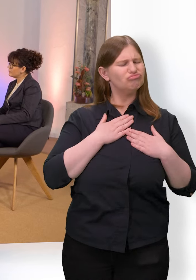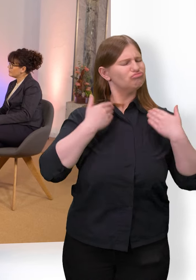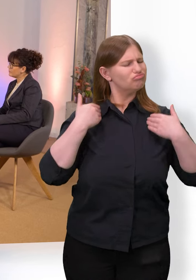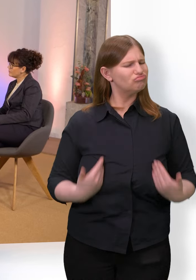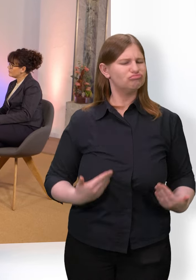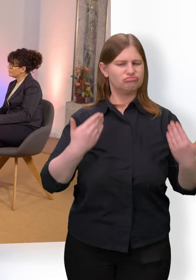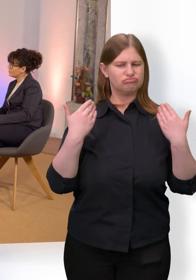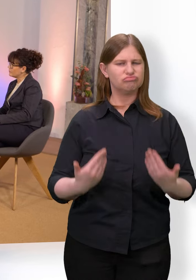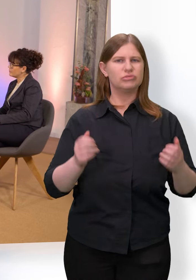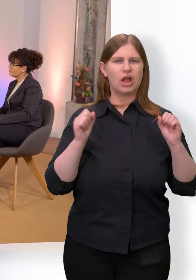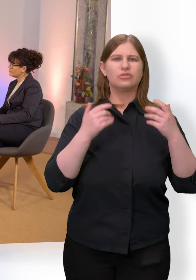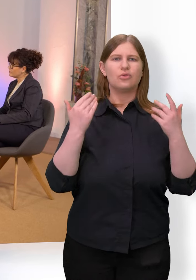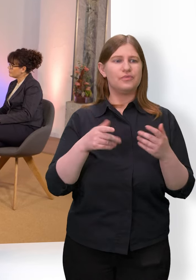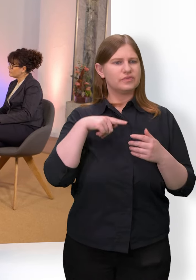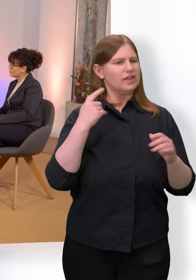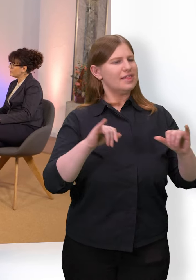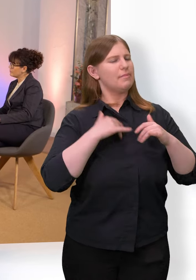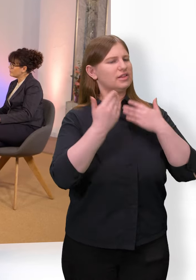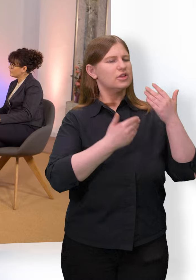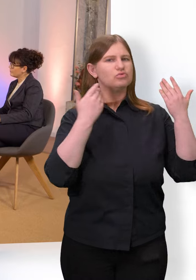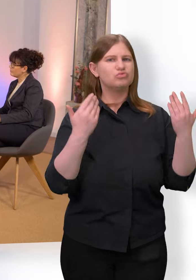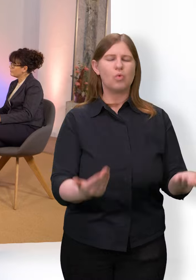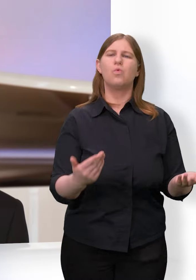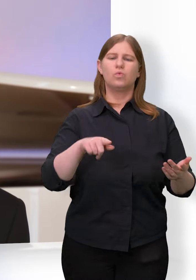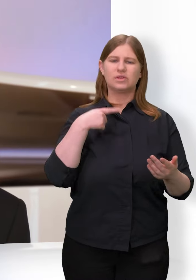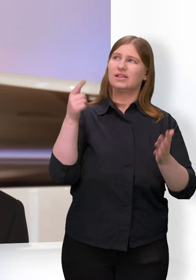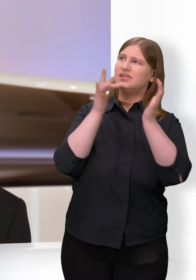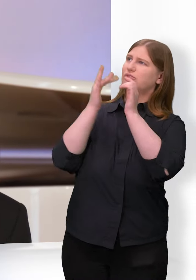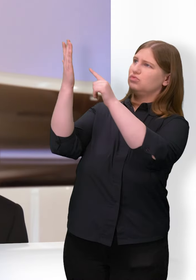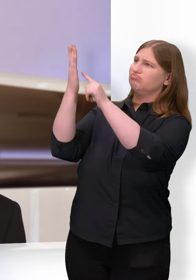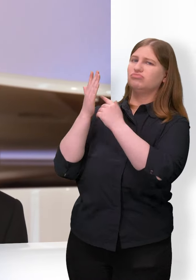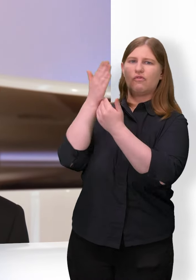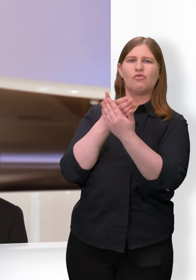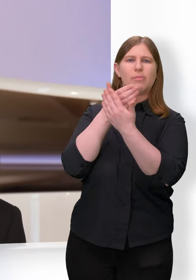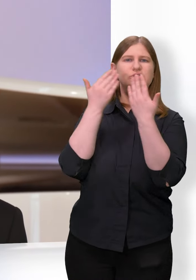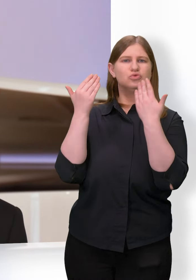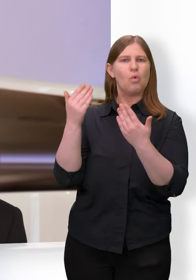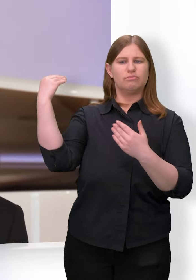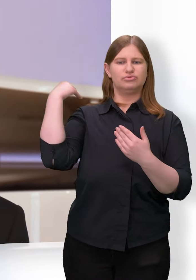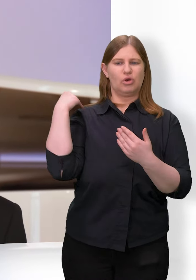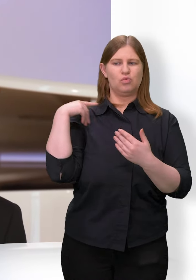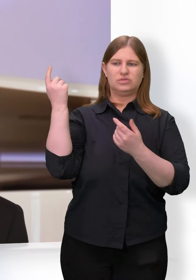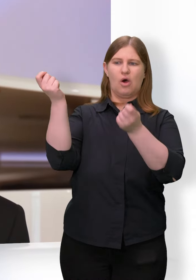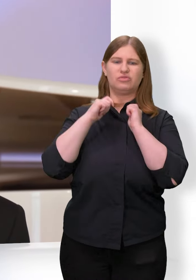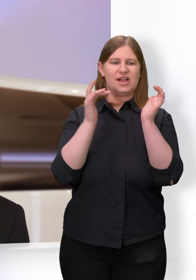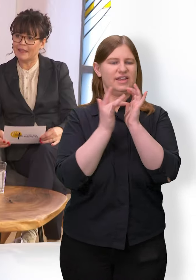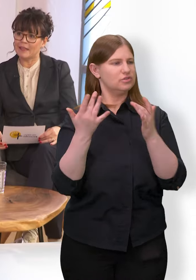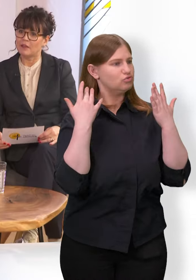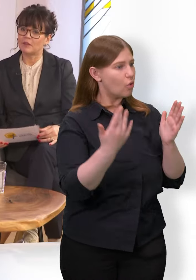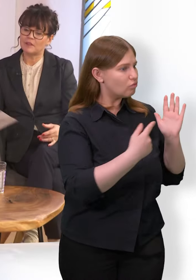ist es genau das, was Jesus uns vorgelebt hat und was er uns gesagt hat, was unser Auftrag ist als Christen. Sie